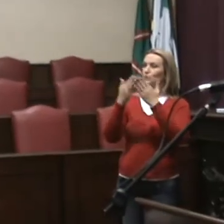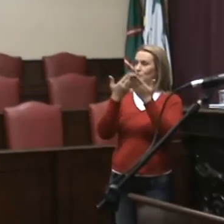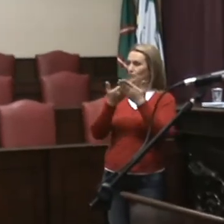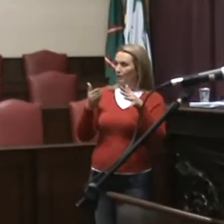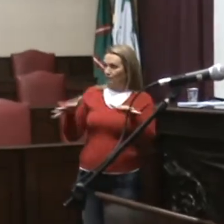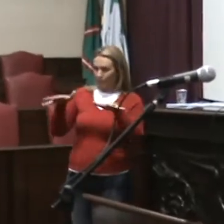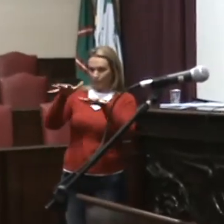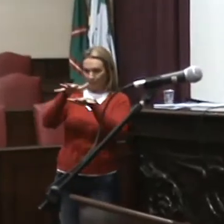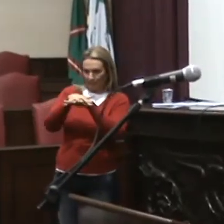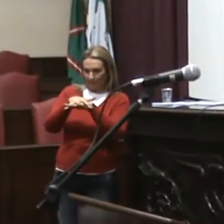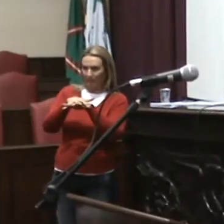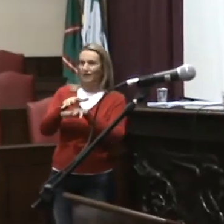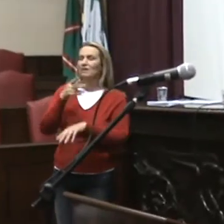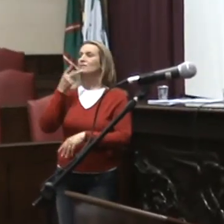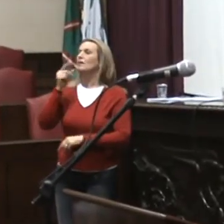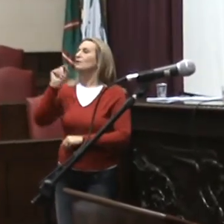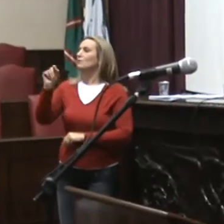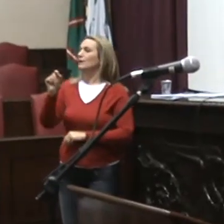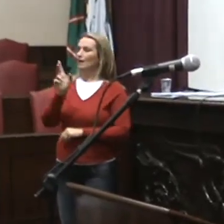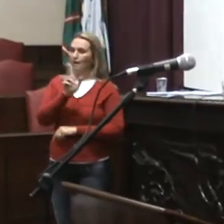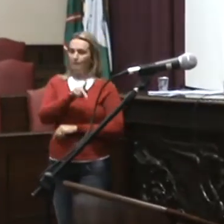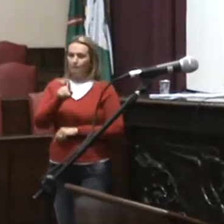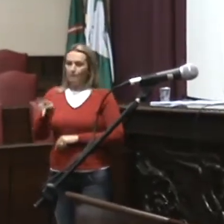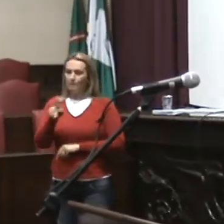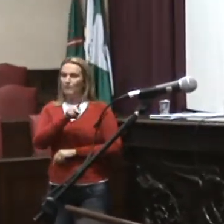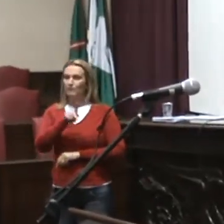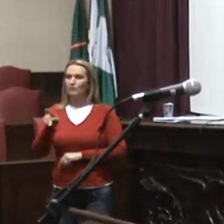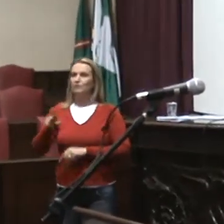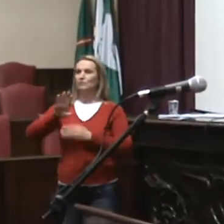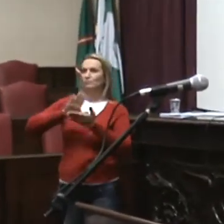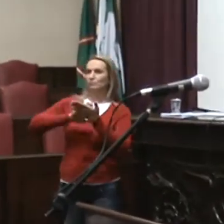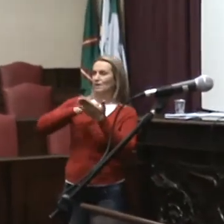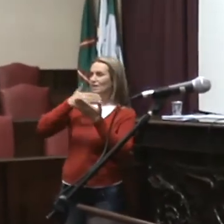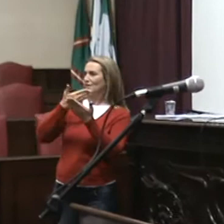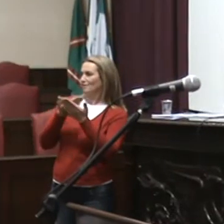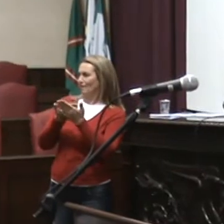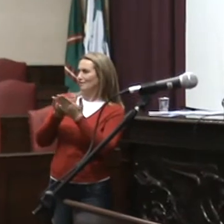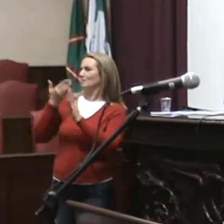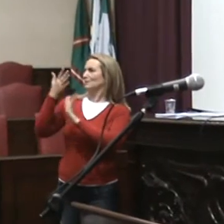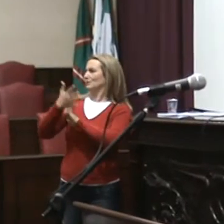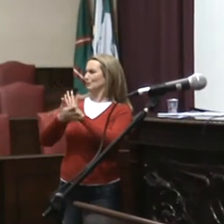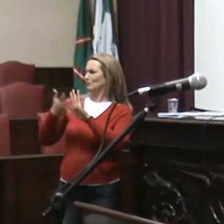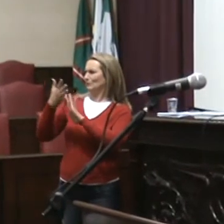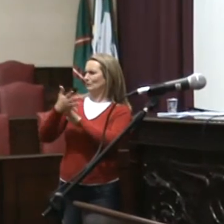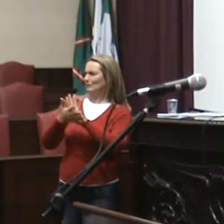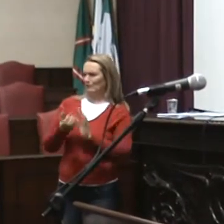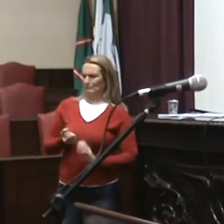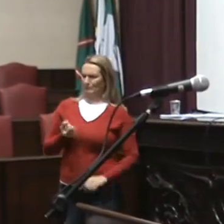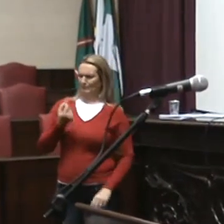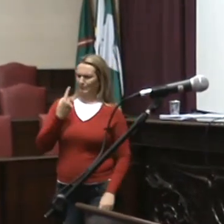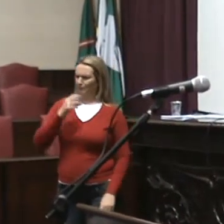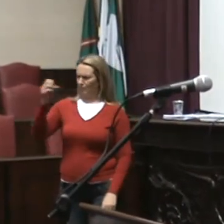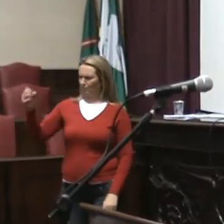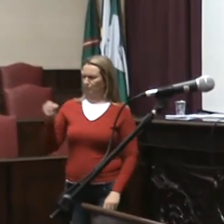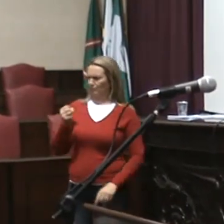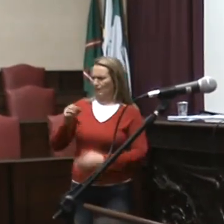professor intérprete de Libras, e não se fala no intérprete de Libras. Se